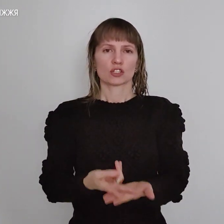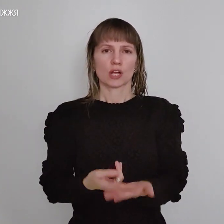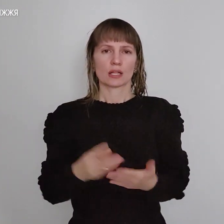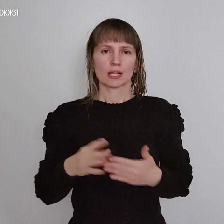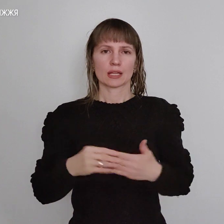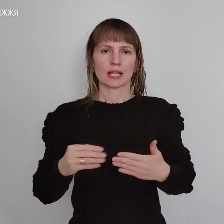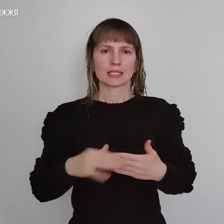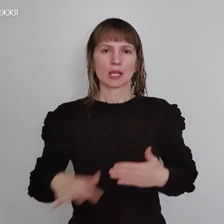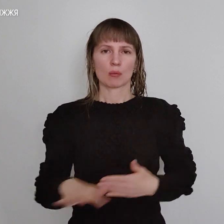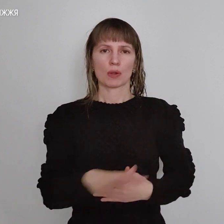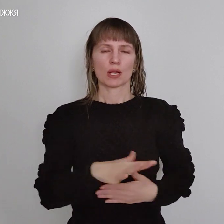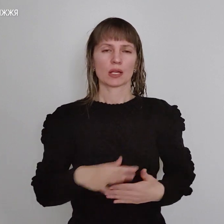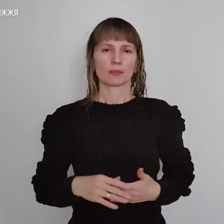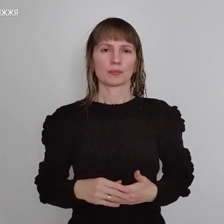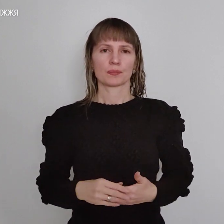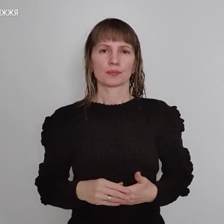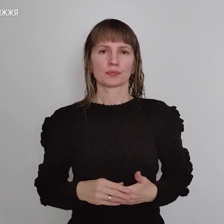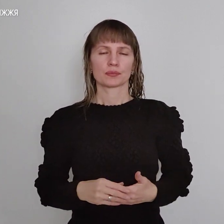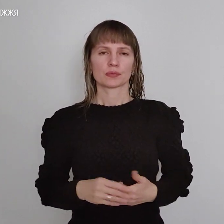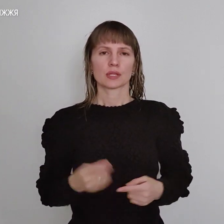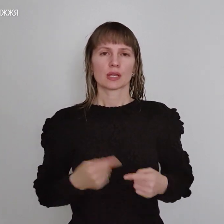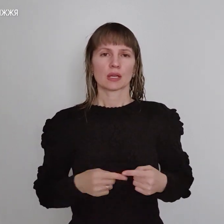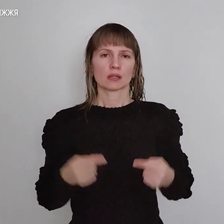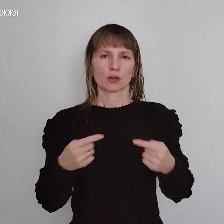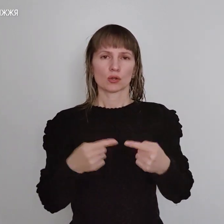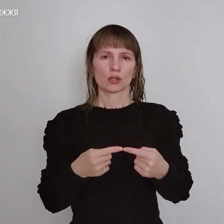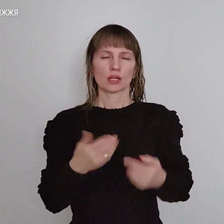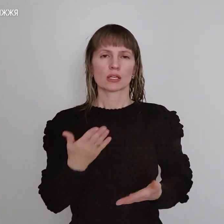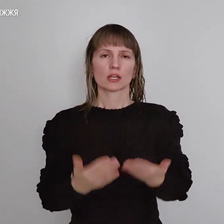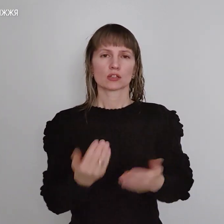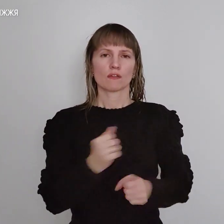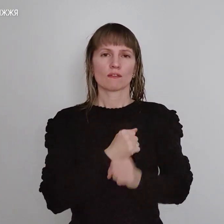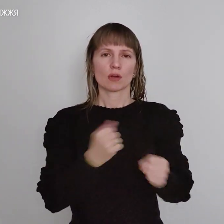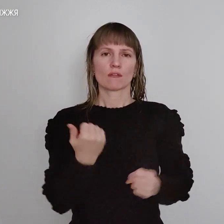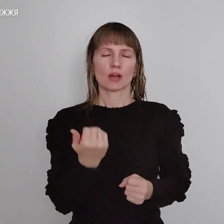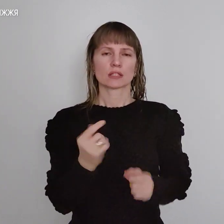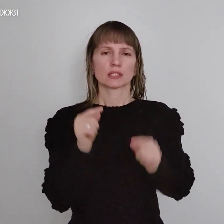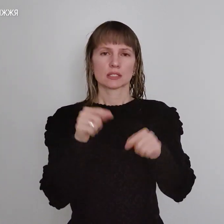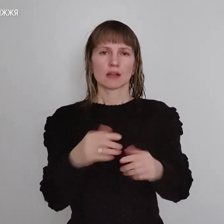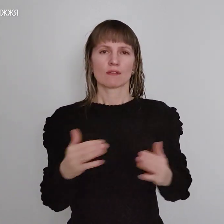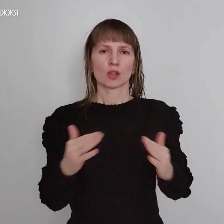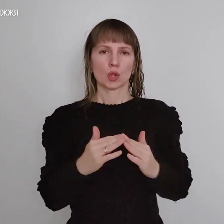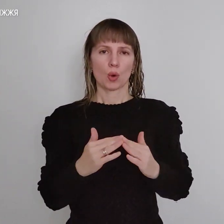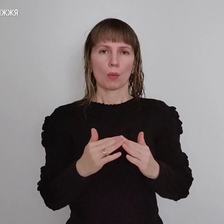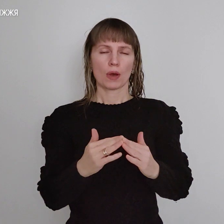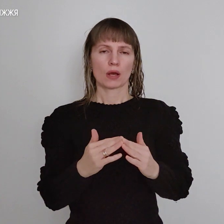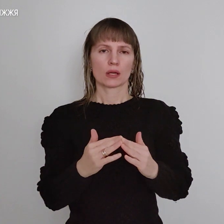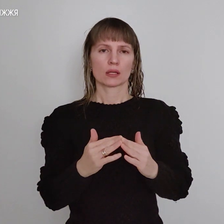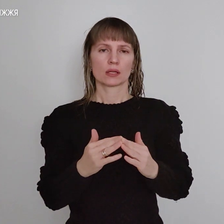Тепер конкретно, якщо вибухи вас застали вдома, то